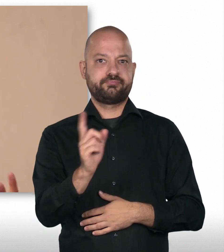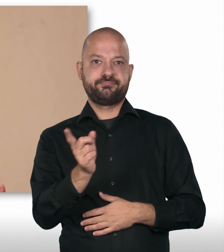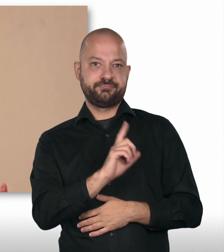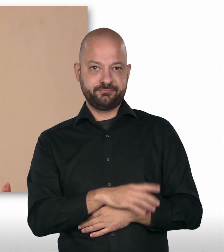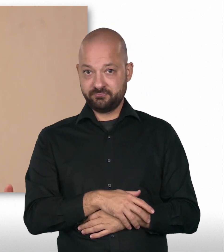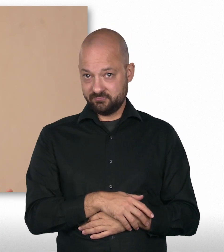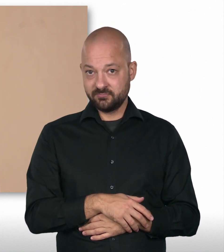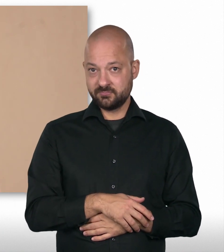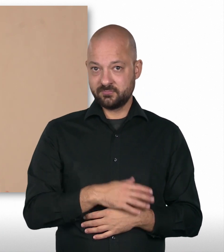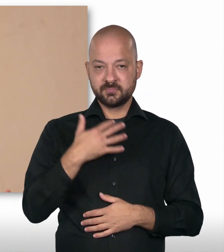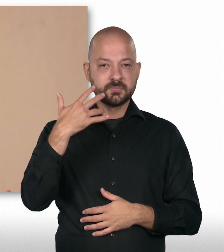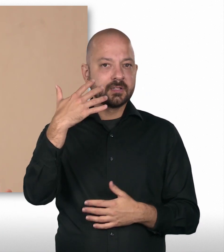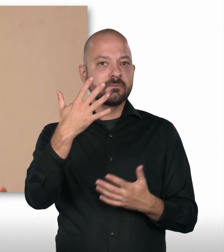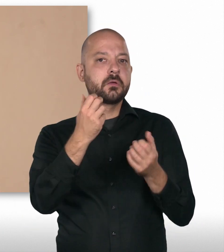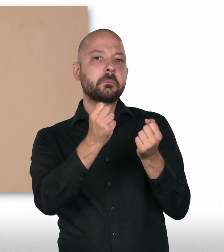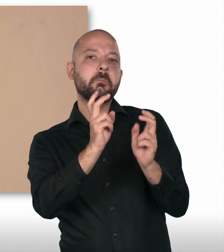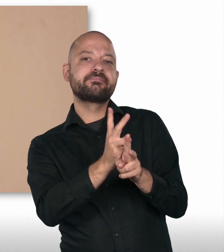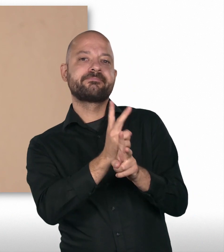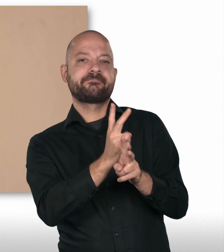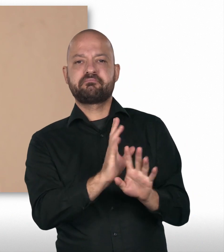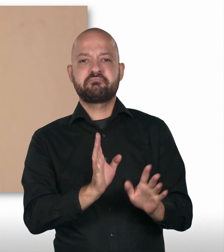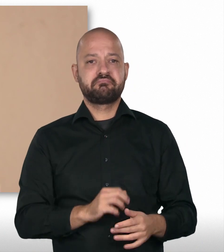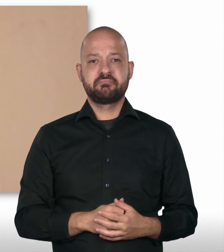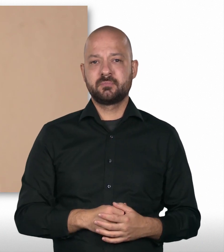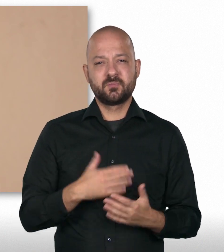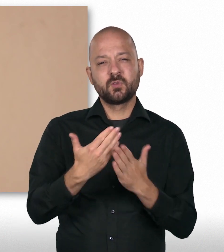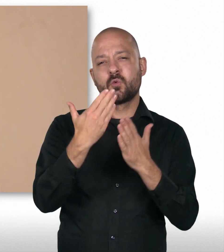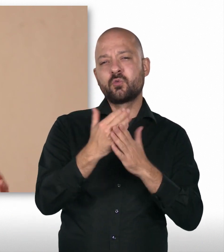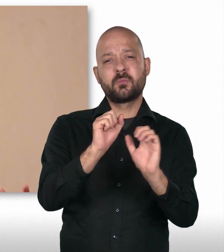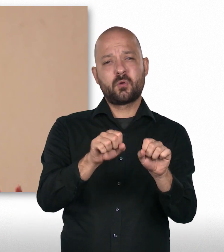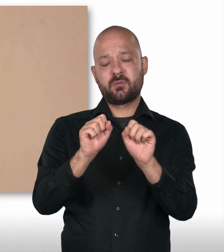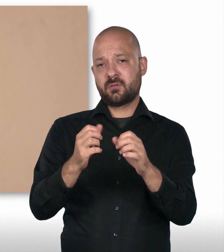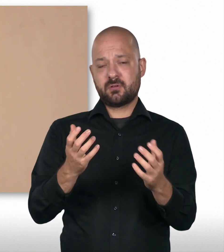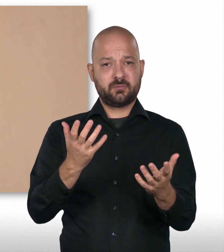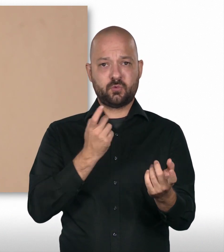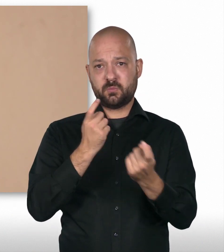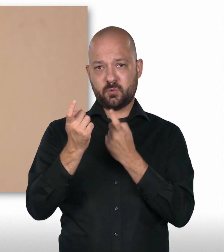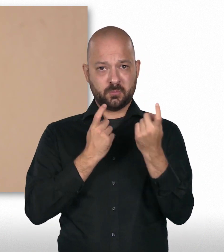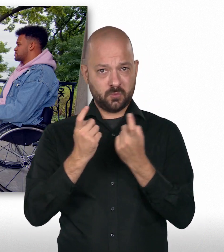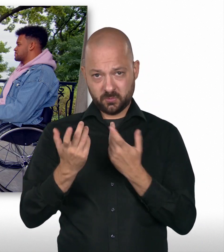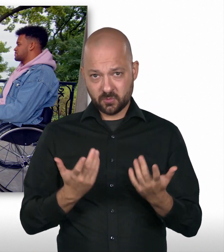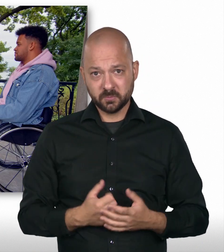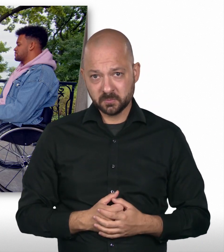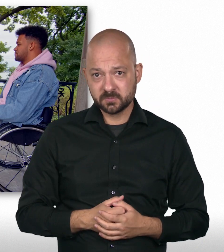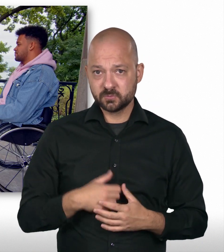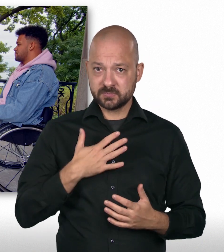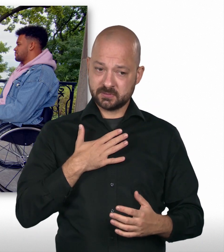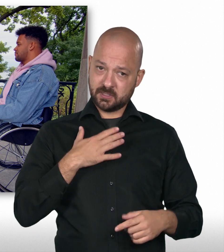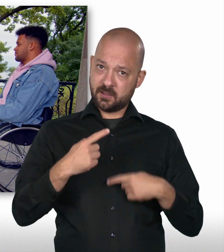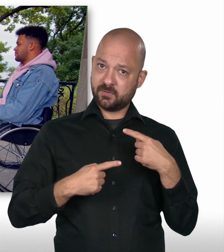deshalb, sich nicht langweilt in seinem Job oder irgendwann festfährt, weil man immer wieder neue Möglichkeiten geboten kriegt, sich